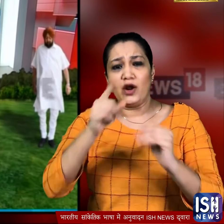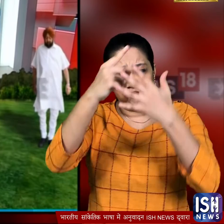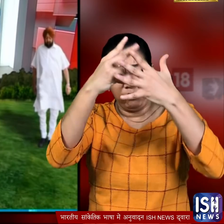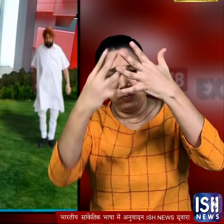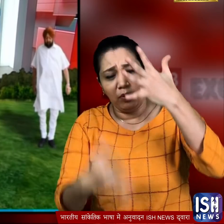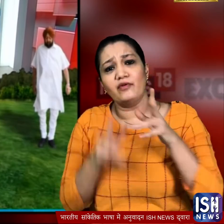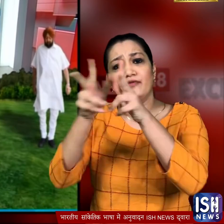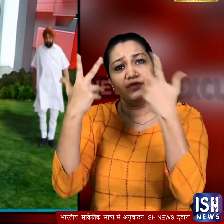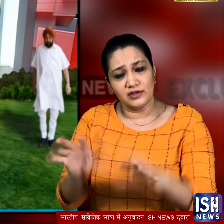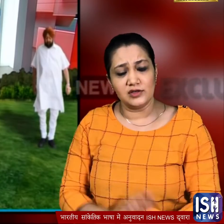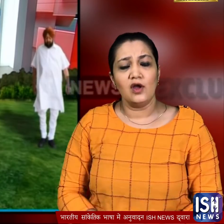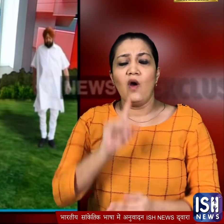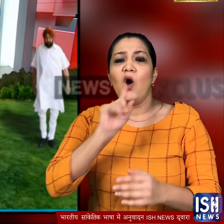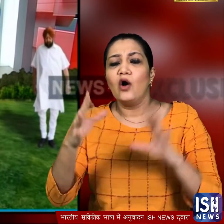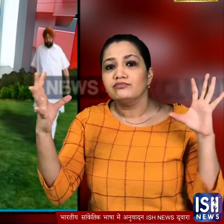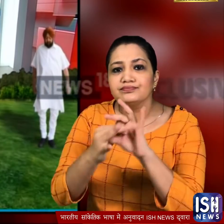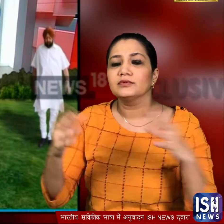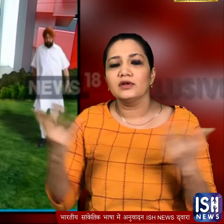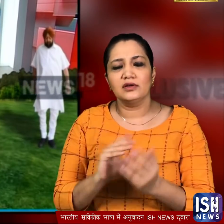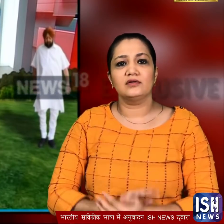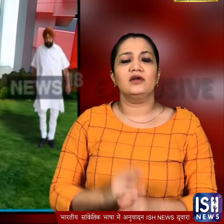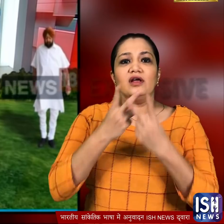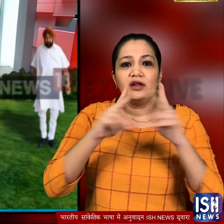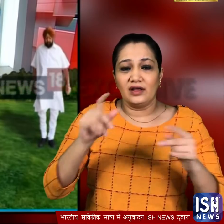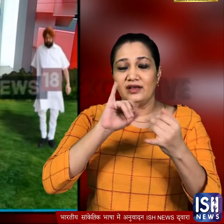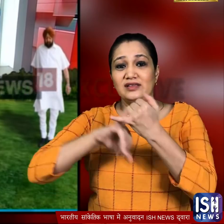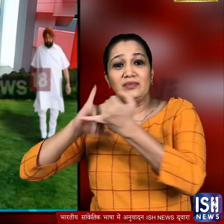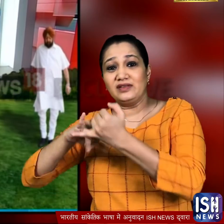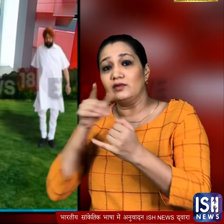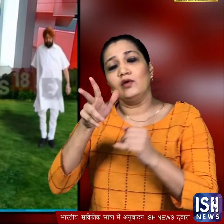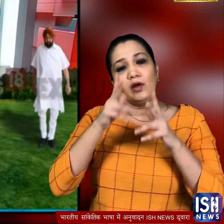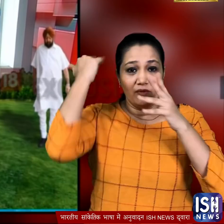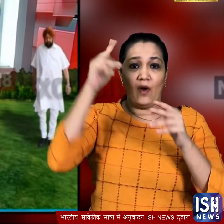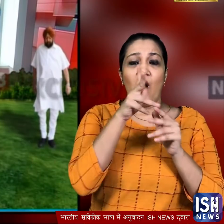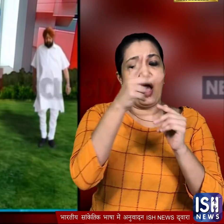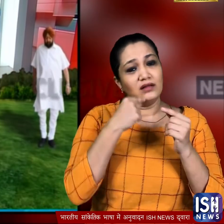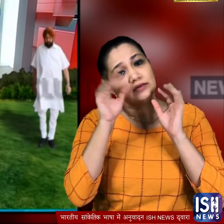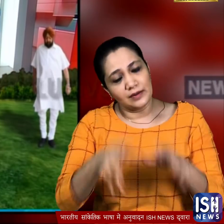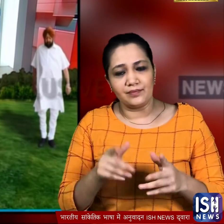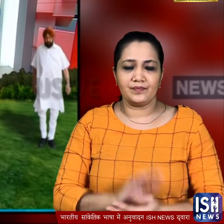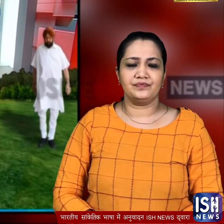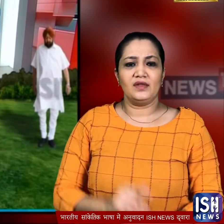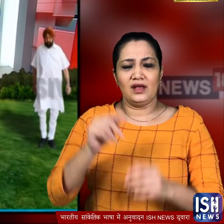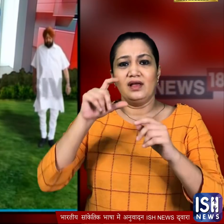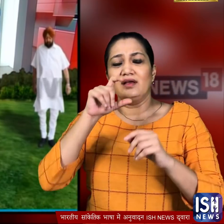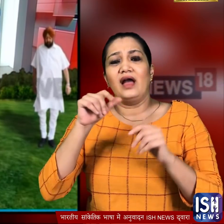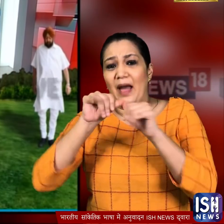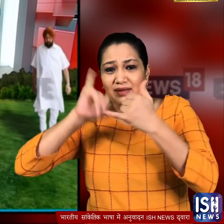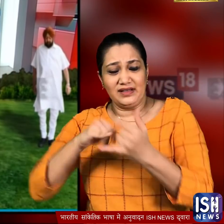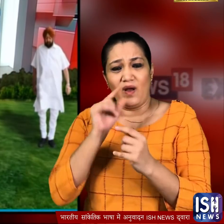का जा रहा है कि ये निर्देश ज्यादा तर उन्हीं मामलों से जुड़े हुए हैं जिने सिद्धु ने उठाया था खबरे कि अमरिंदर सिंग को दिये गए 18 निर्देशों में